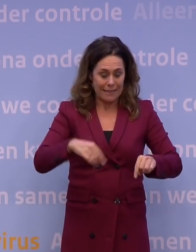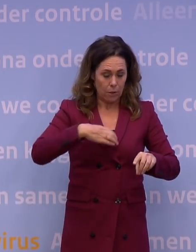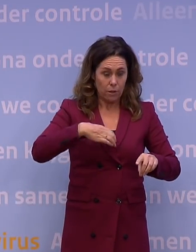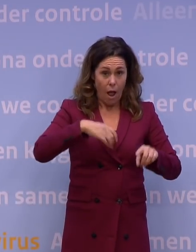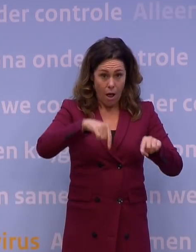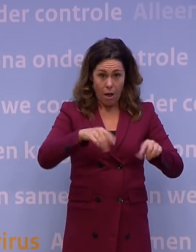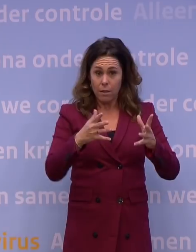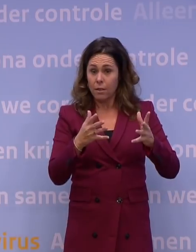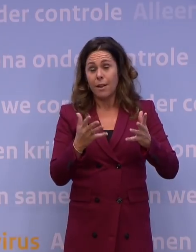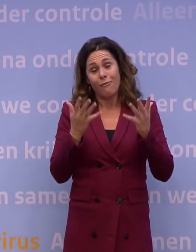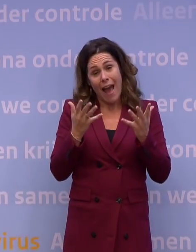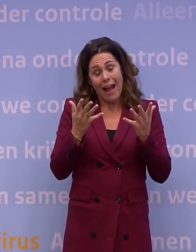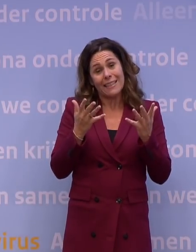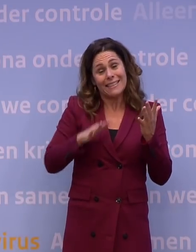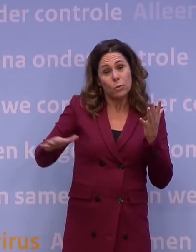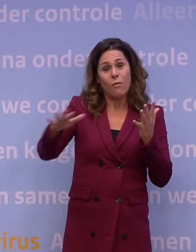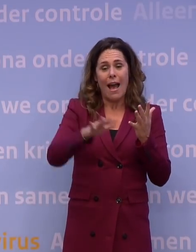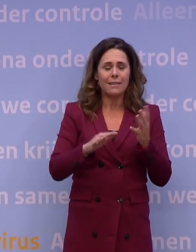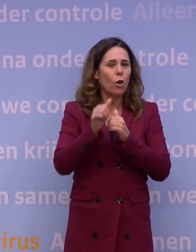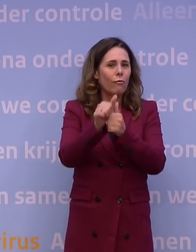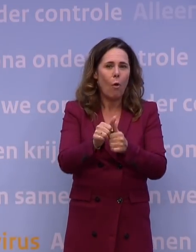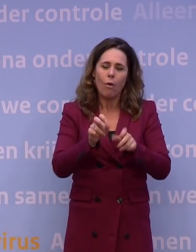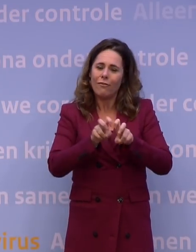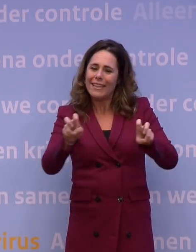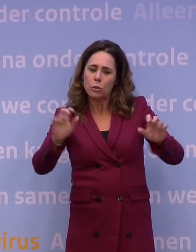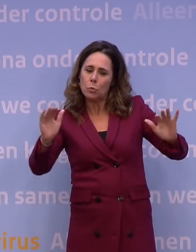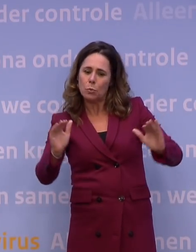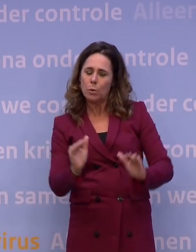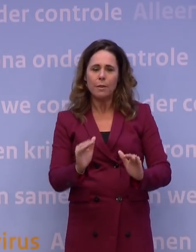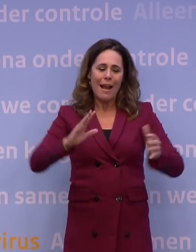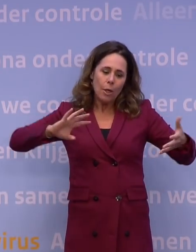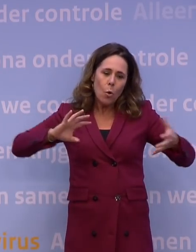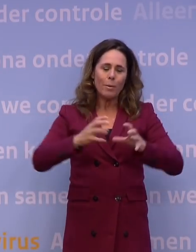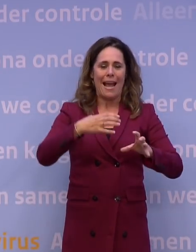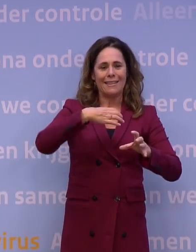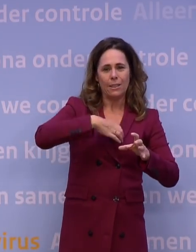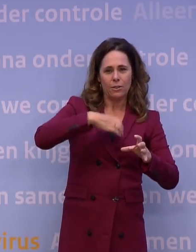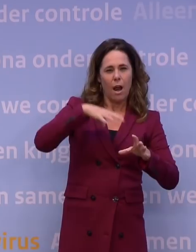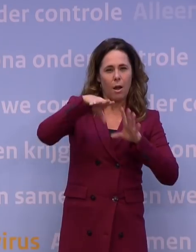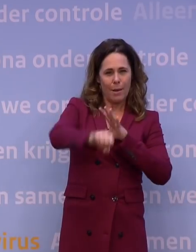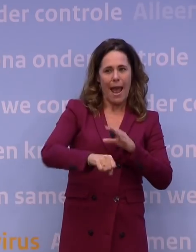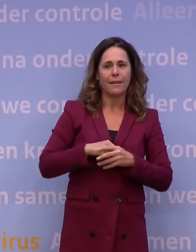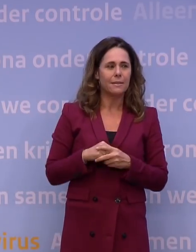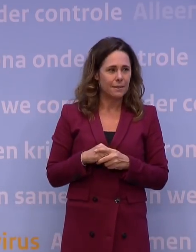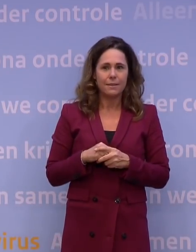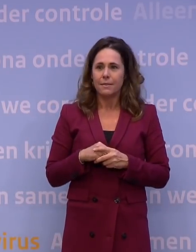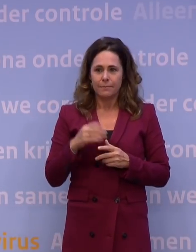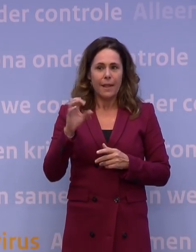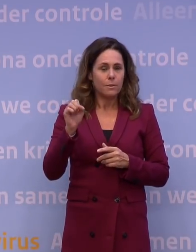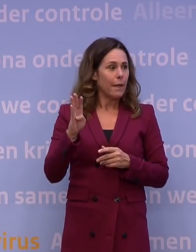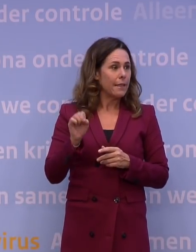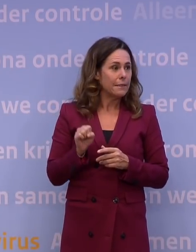in te veel gevallen niet leidt tot een afname van het virus, dat je in die combinatie dat gedrag wel bereikt. SPS.